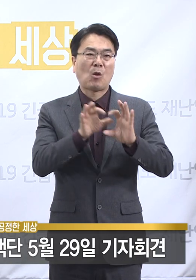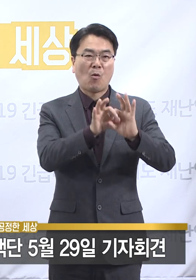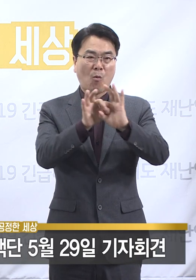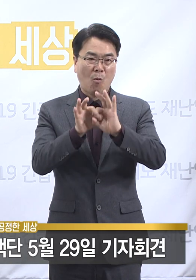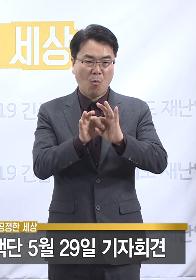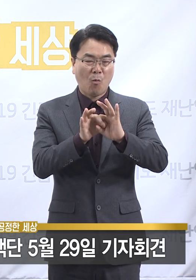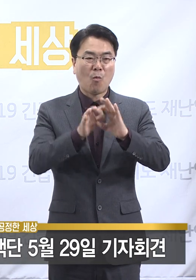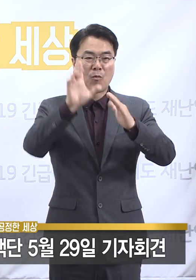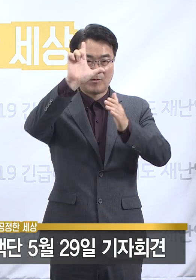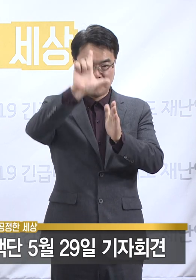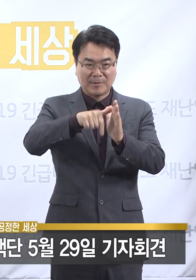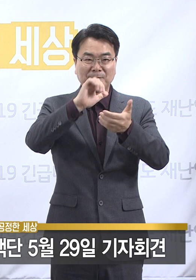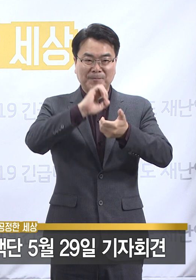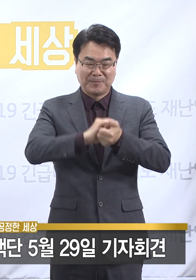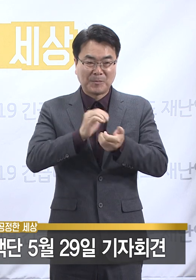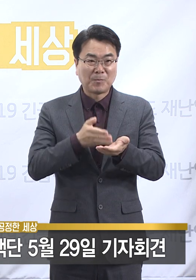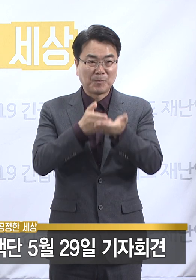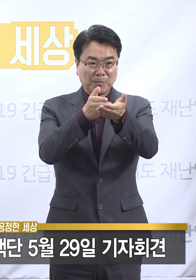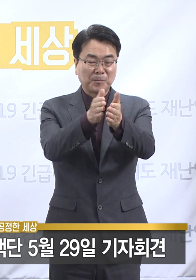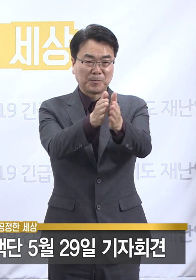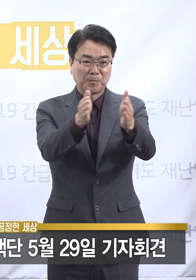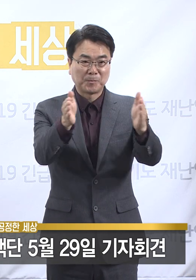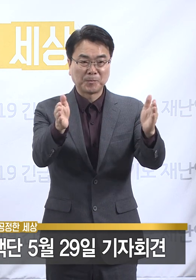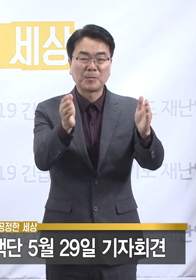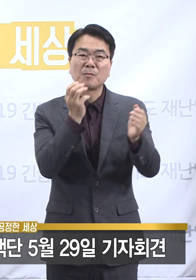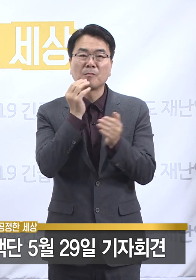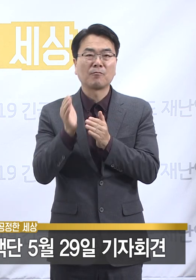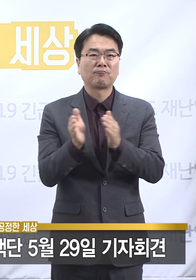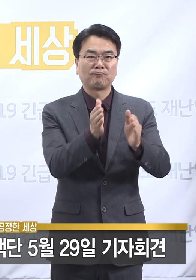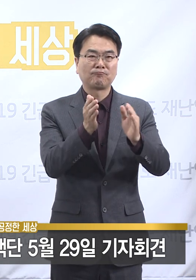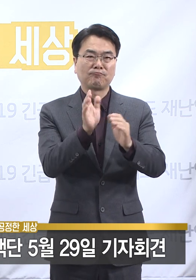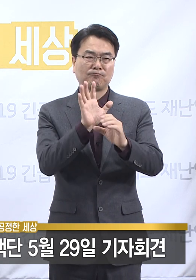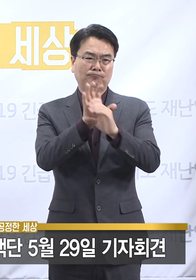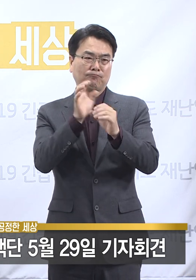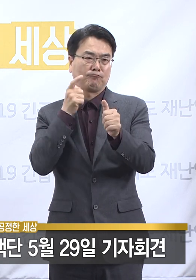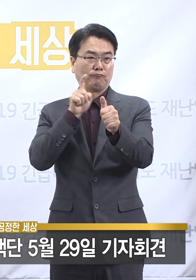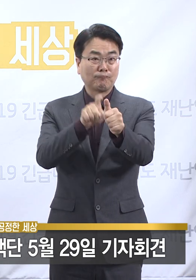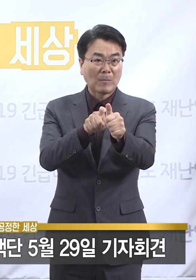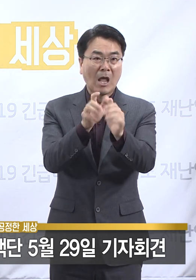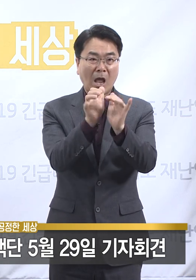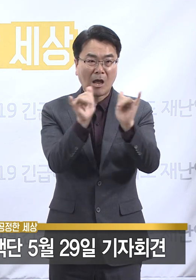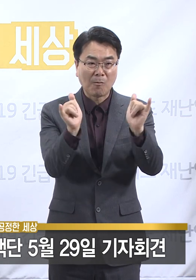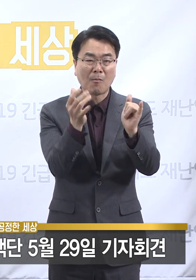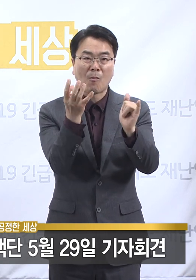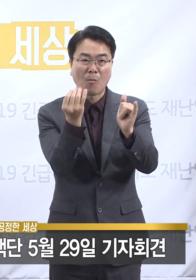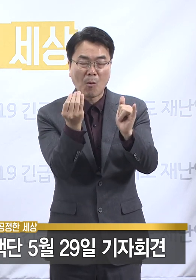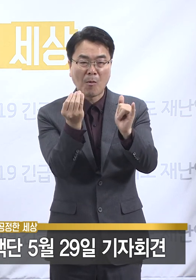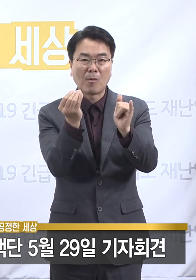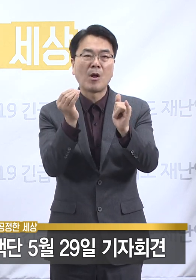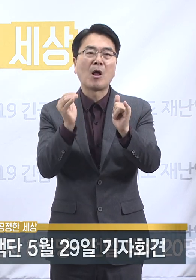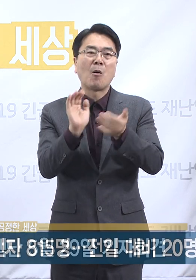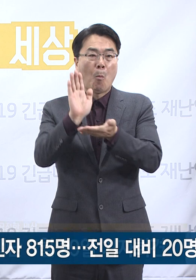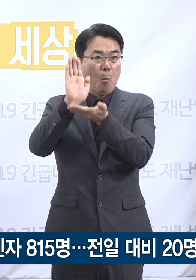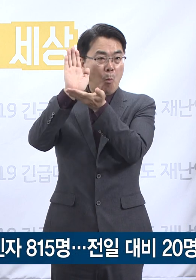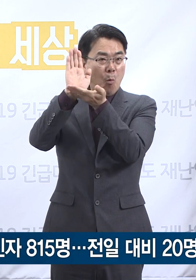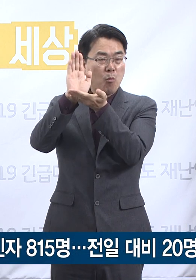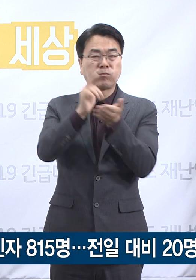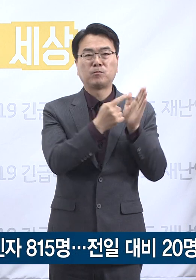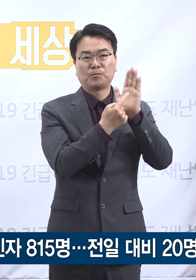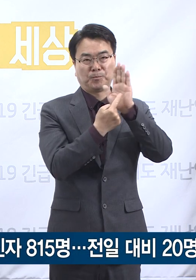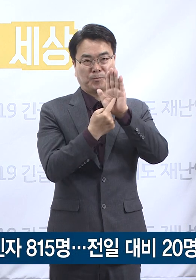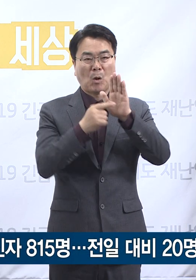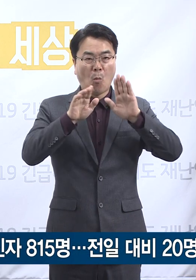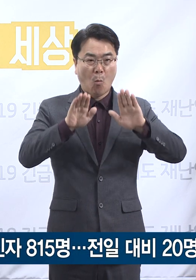정례 브리핑을 시작하겠습니다. 경기도 확진자 발생 현황입니다. 질병관리본부의 발표에 따르면 5월